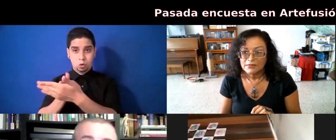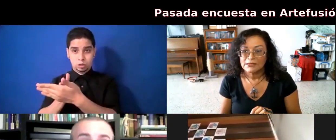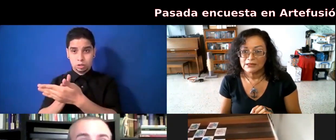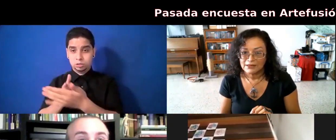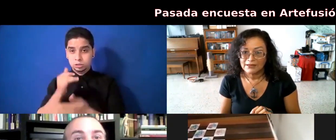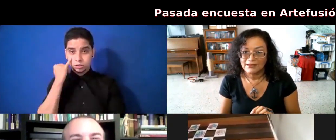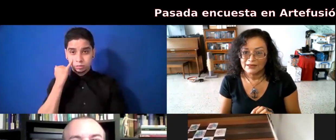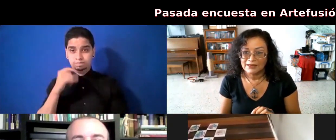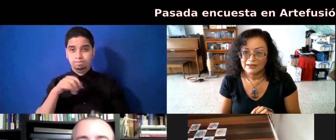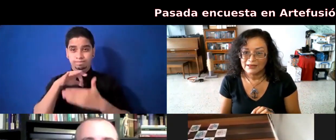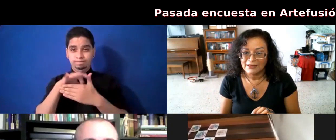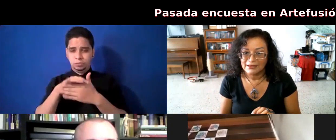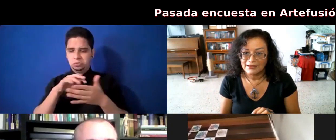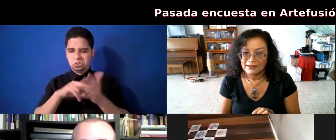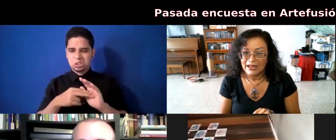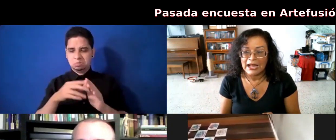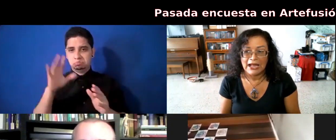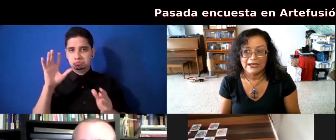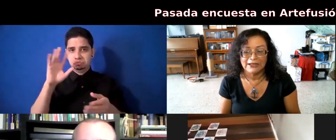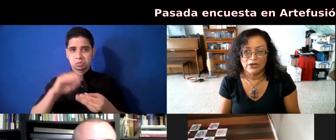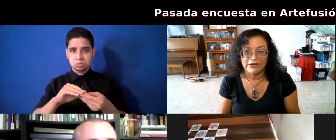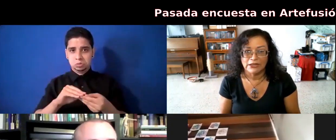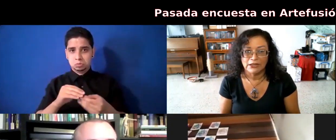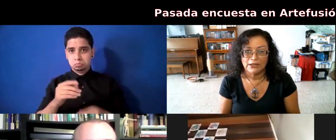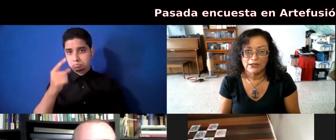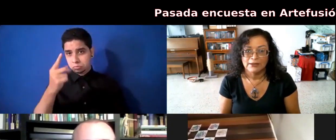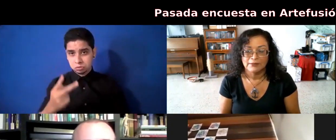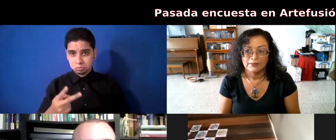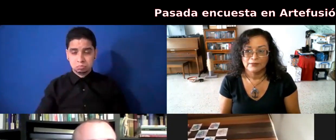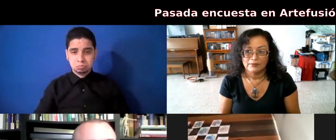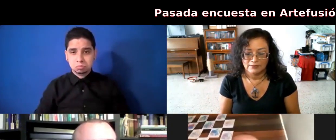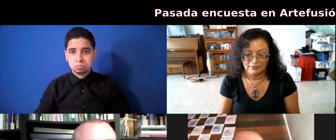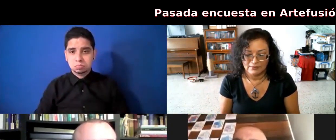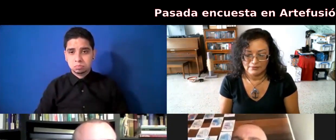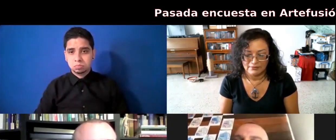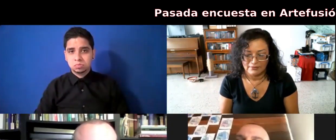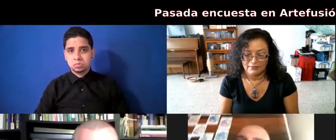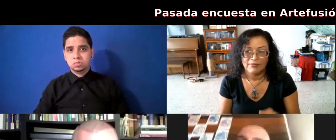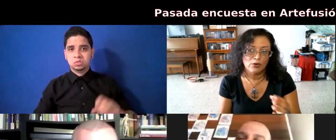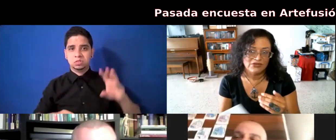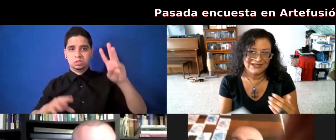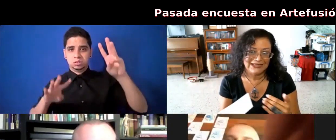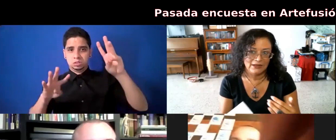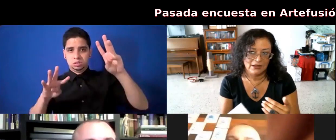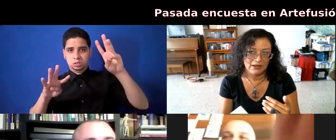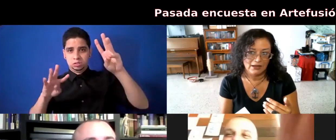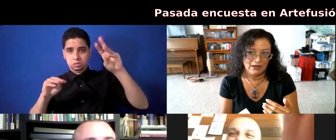al menos que estuvo bastante pareja la votación. Ajá. ¿Y qué tú quejas de Yo diría como un 60-40. Un 60 que sí